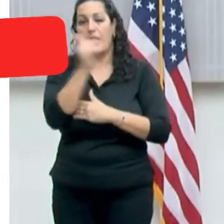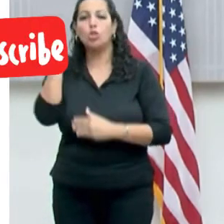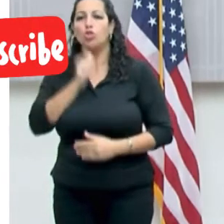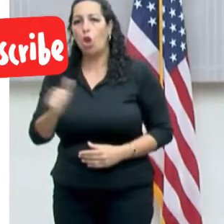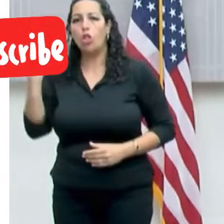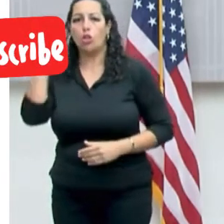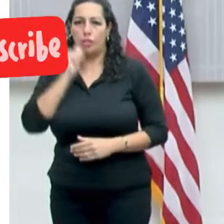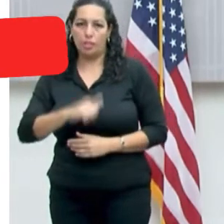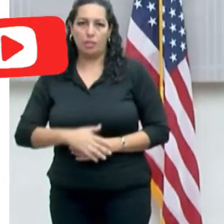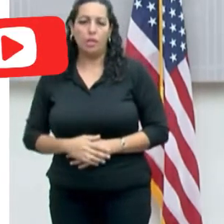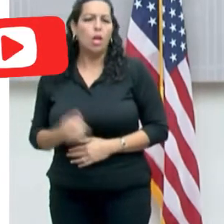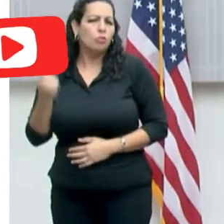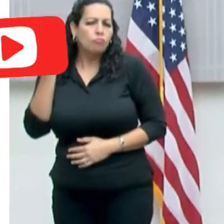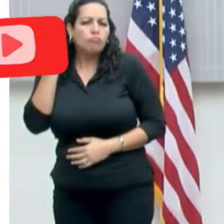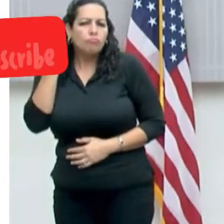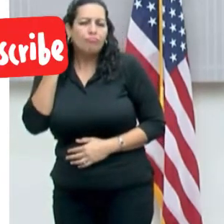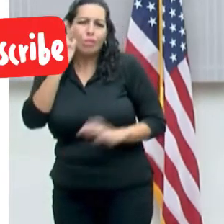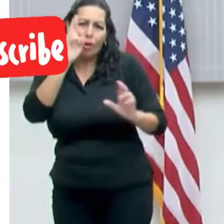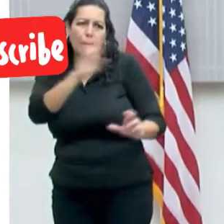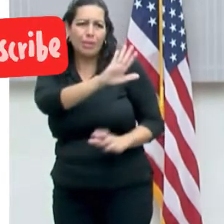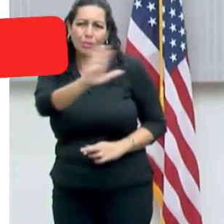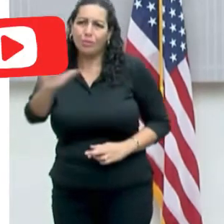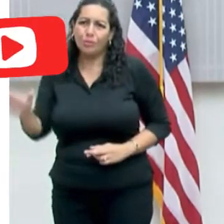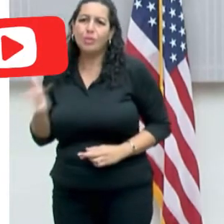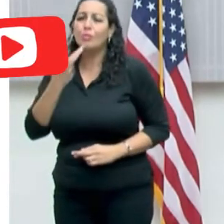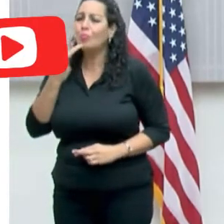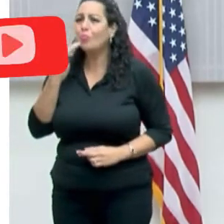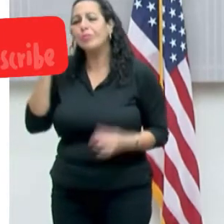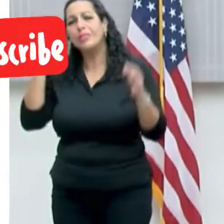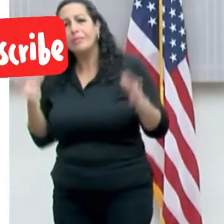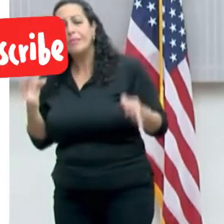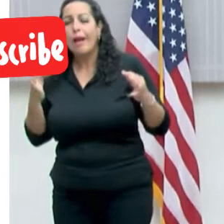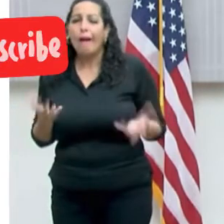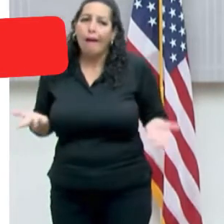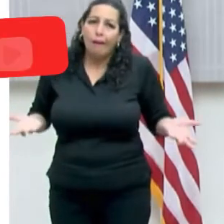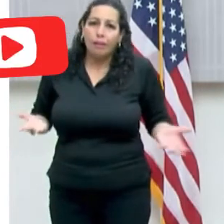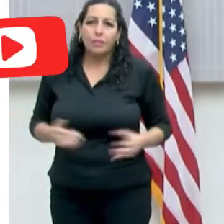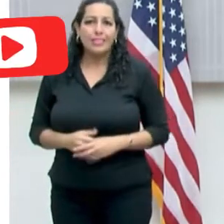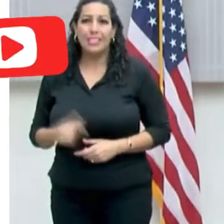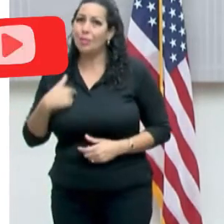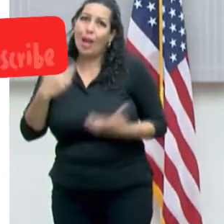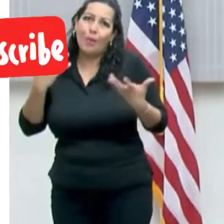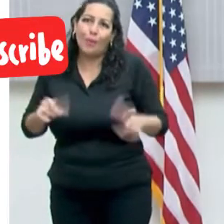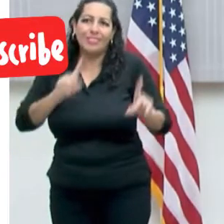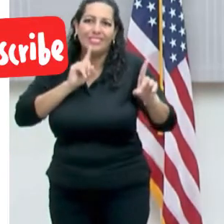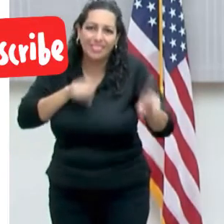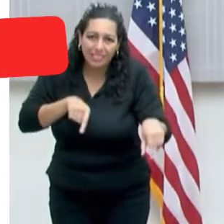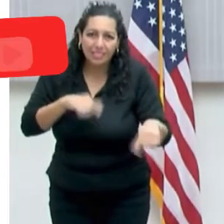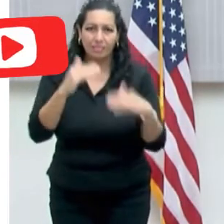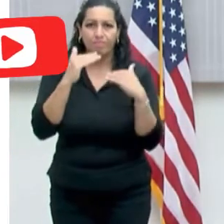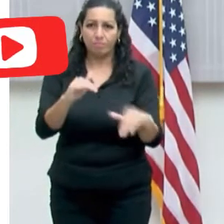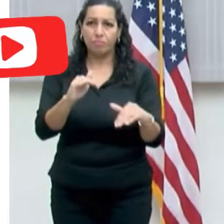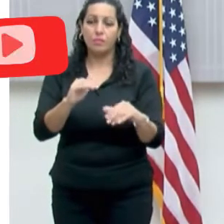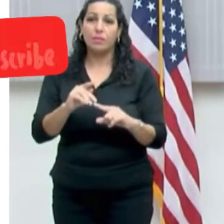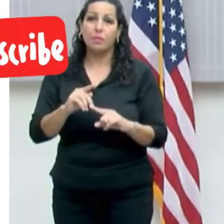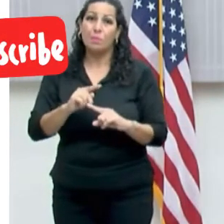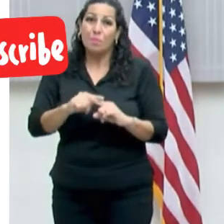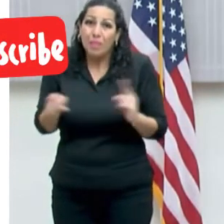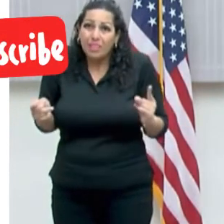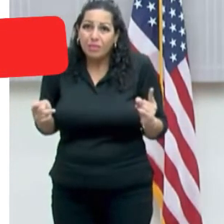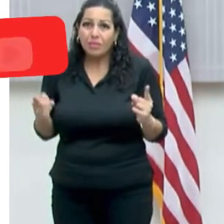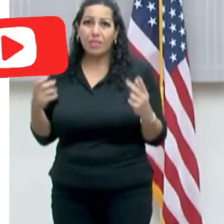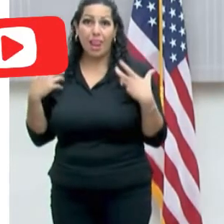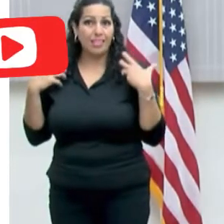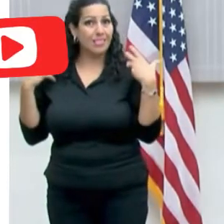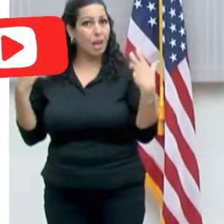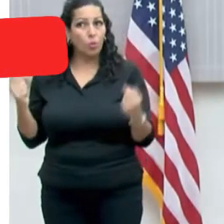Yo respeto las libertades de nuestros ciudadanos y preferiría no tener que estar ordenando estas limitaciones, pero la salud